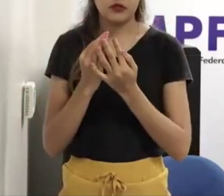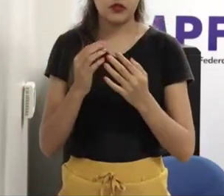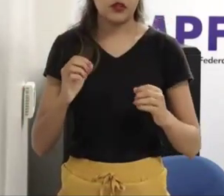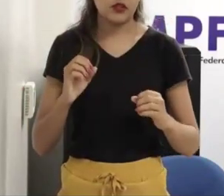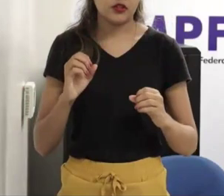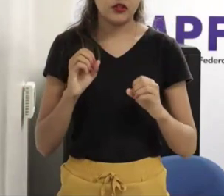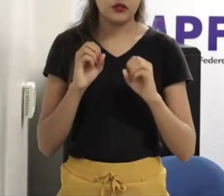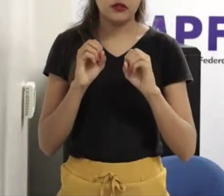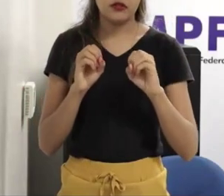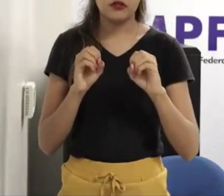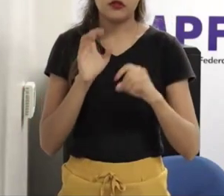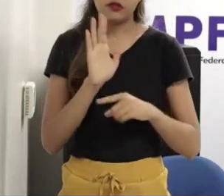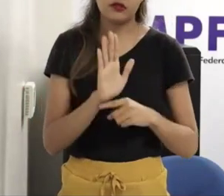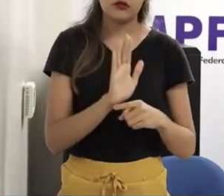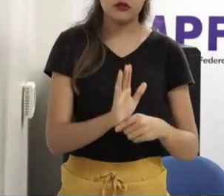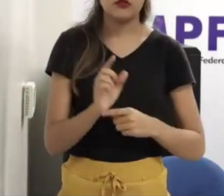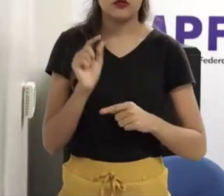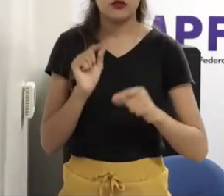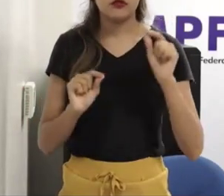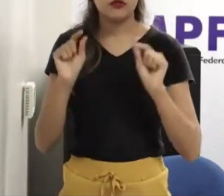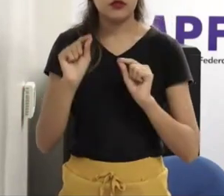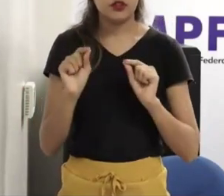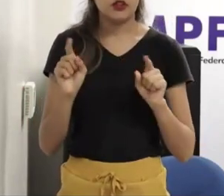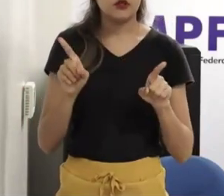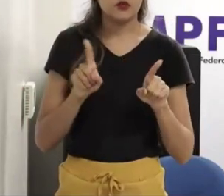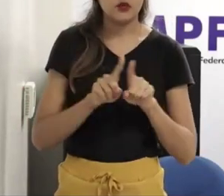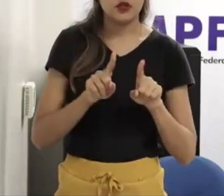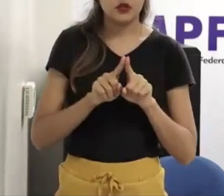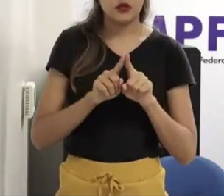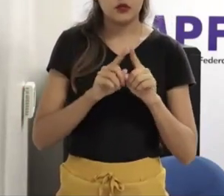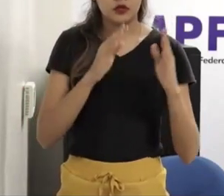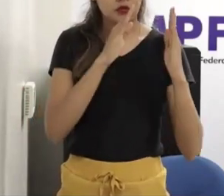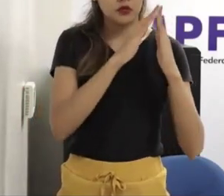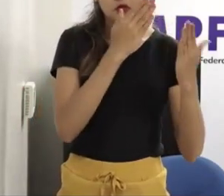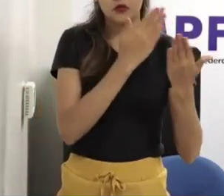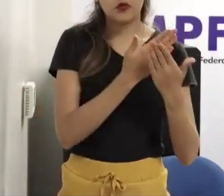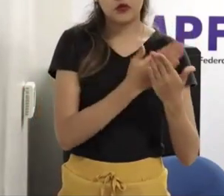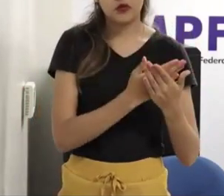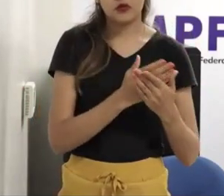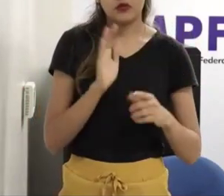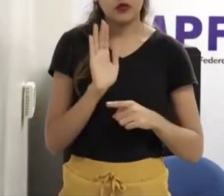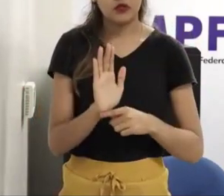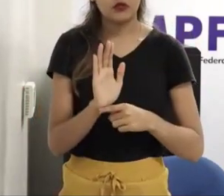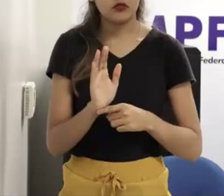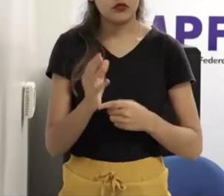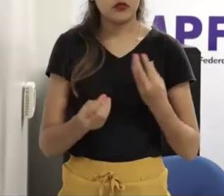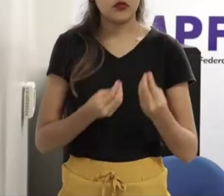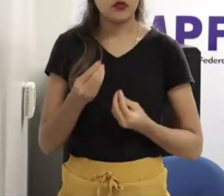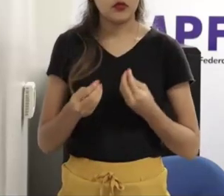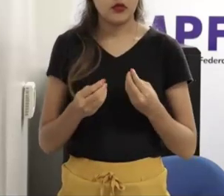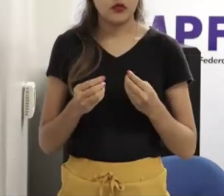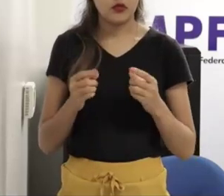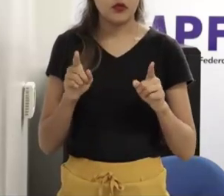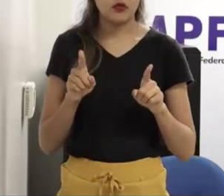quanto também a compreensão de instituições como escola é a própria sociedade